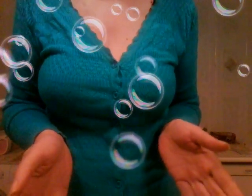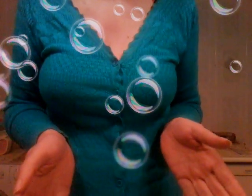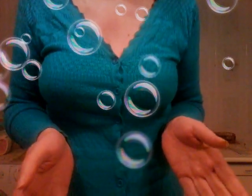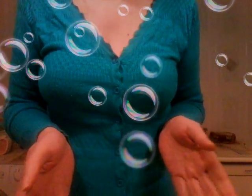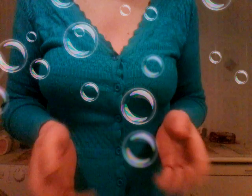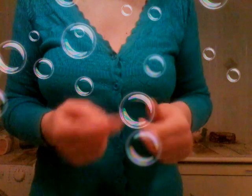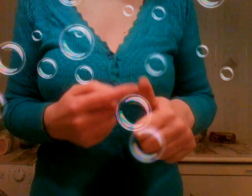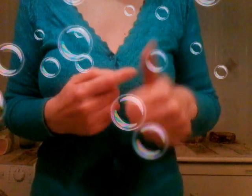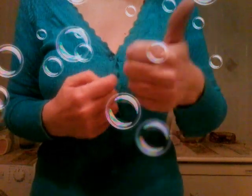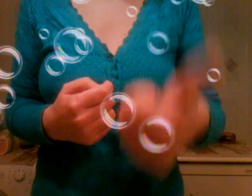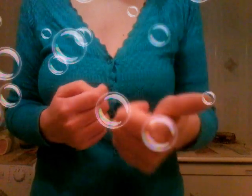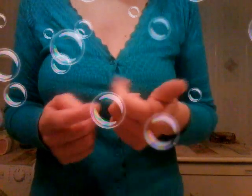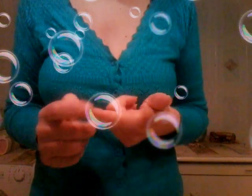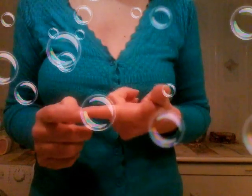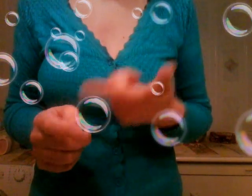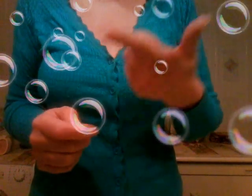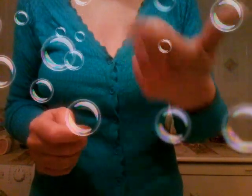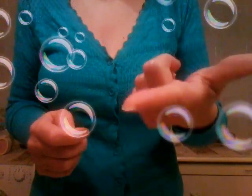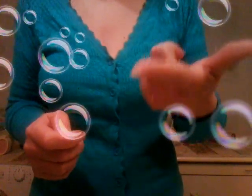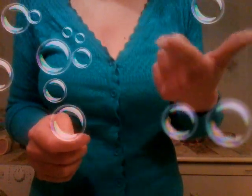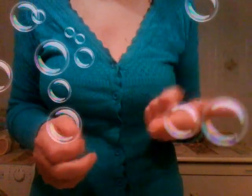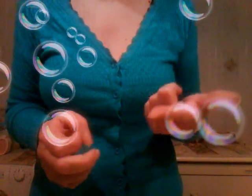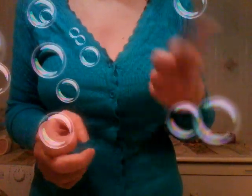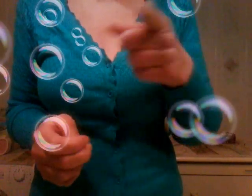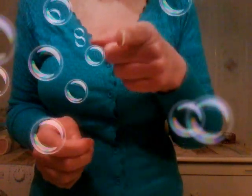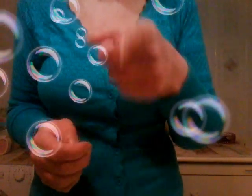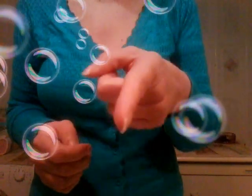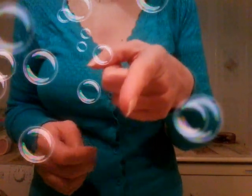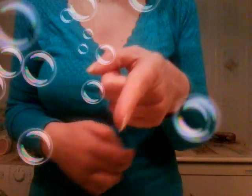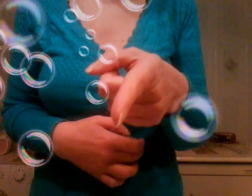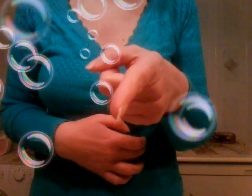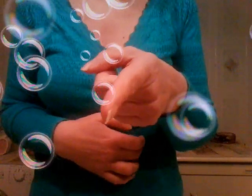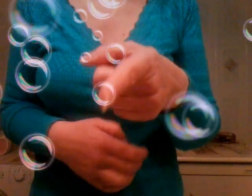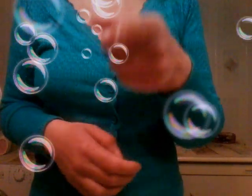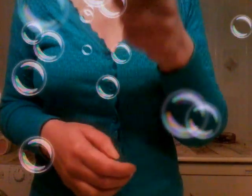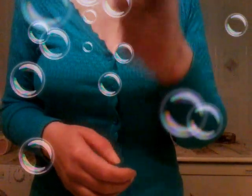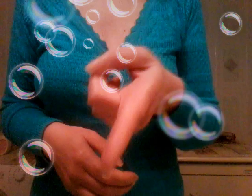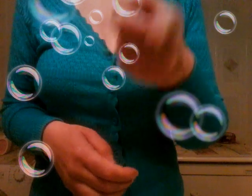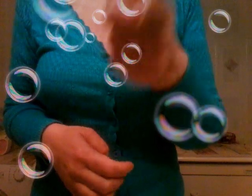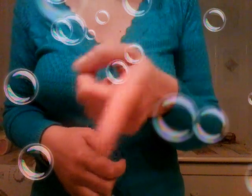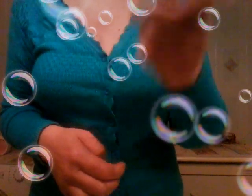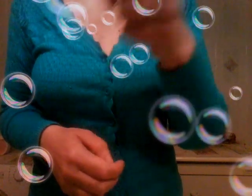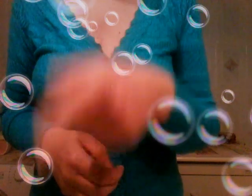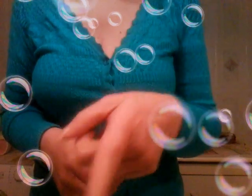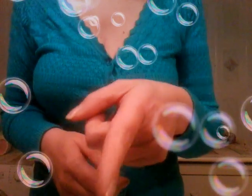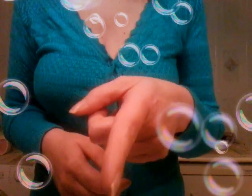se poi volete far mantenere non pagate neanche le tasse perché siete furbi tanti di voi vogliano